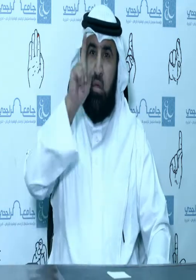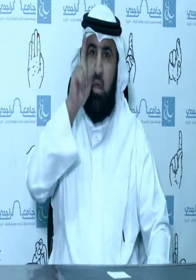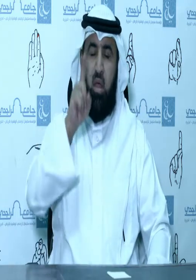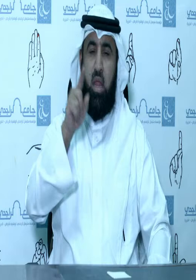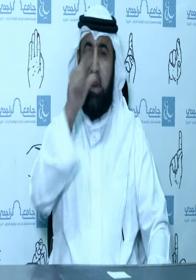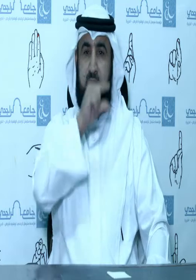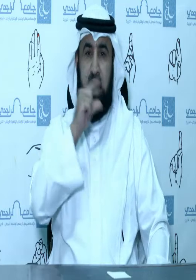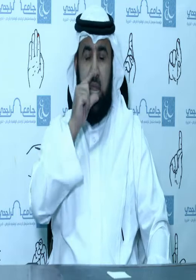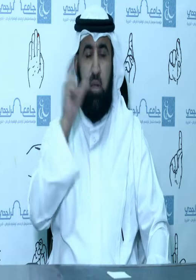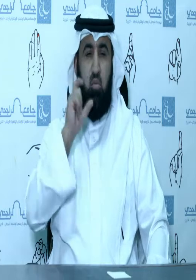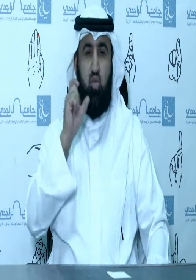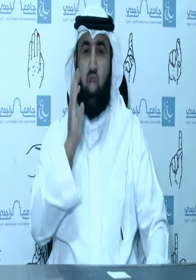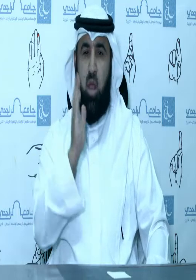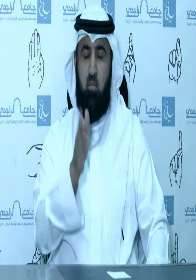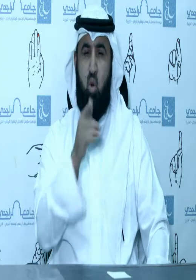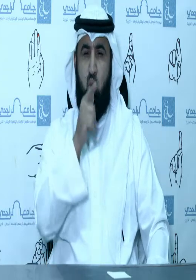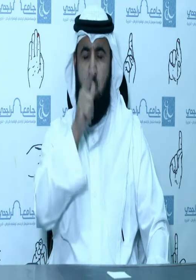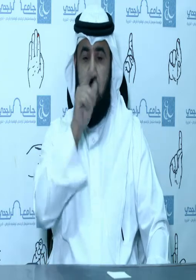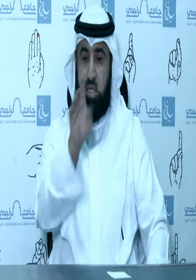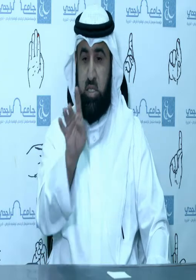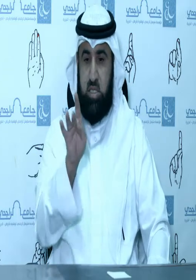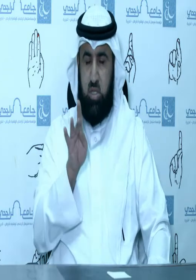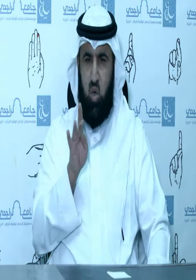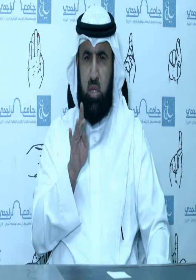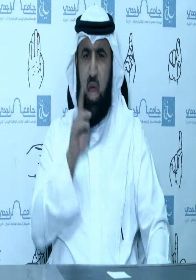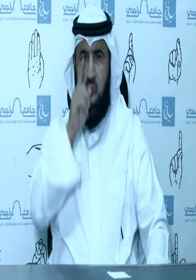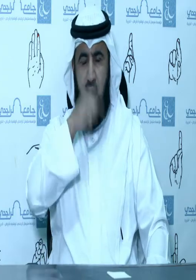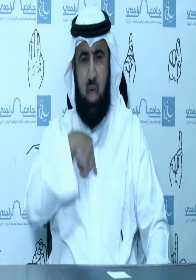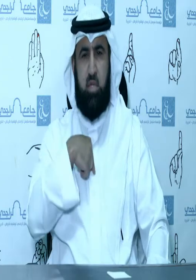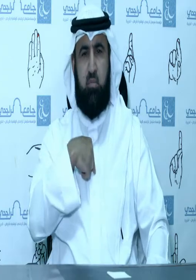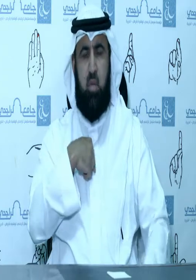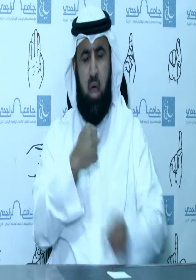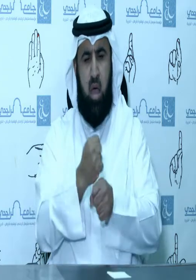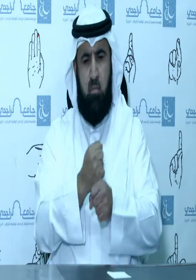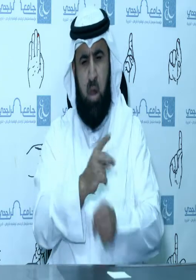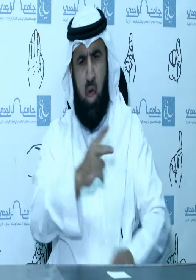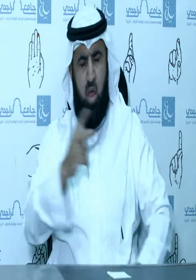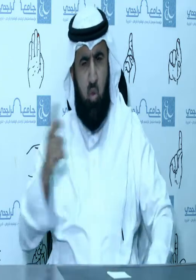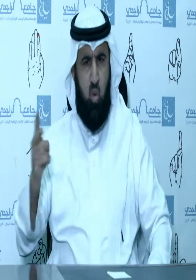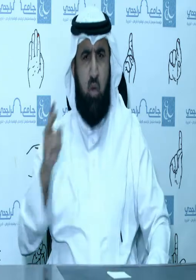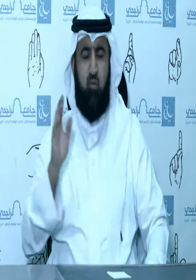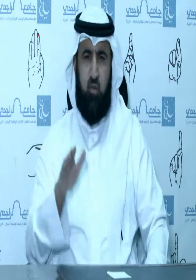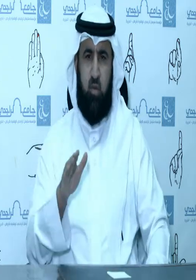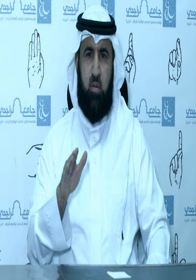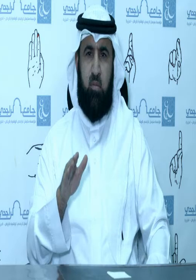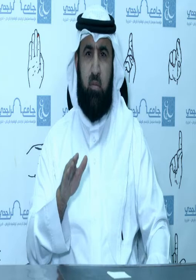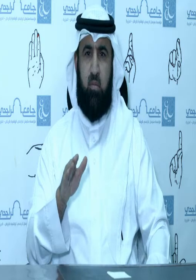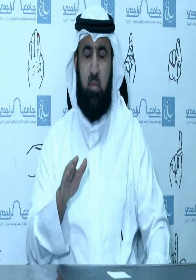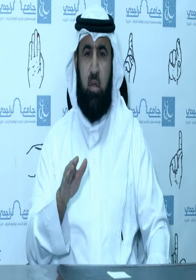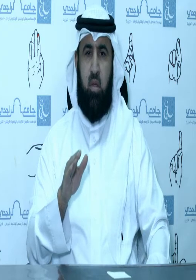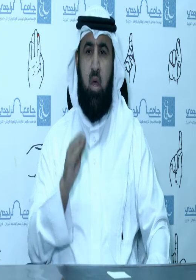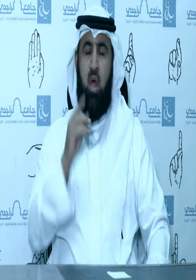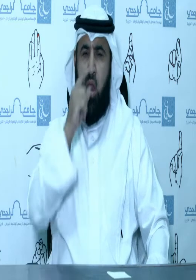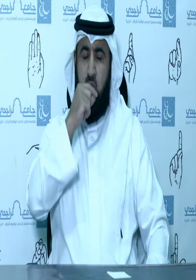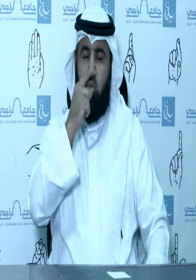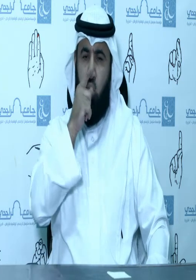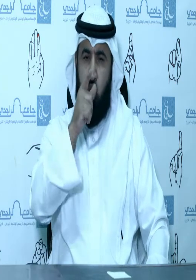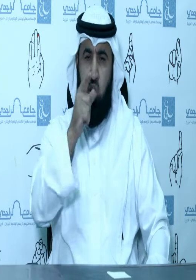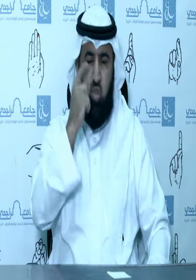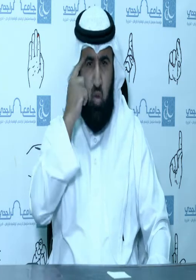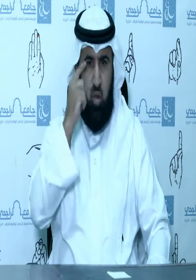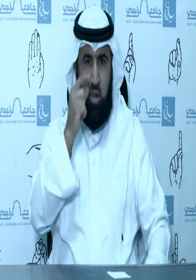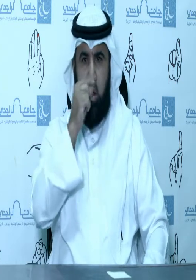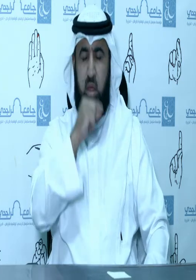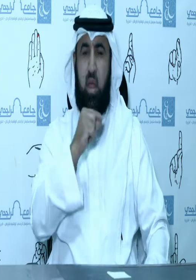الإسلام في الزواج بأساليب متعددة ومتنوعة تارة بذكر أنه من